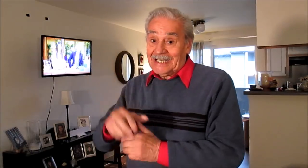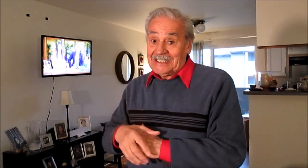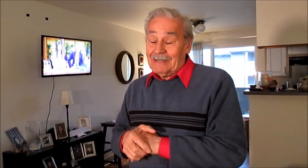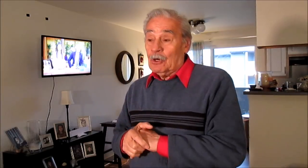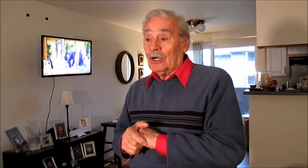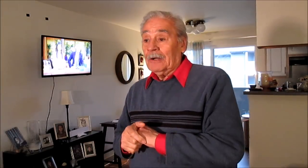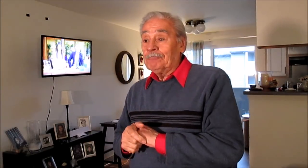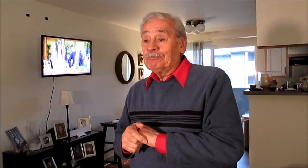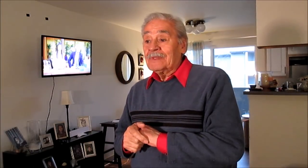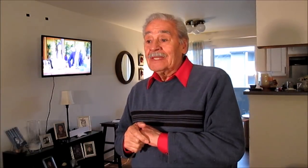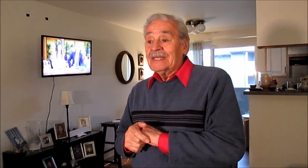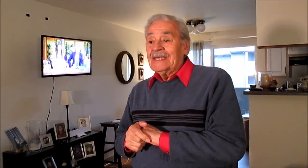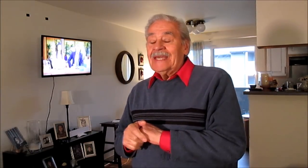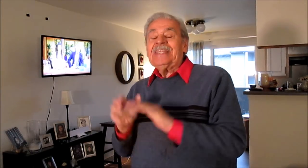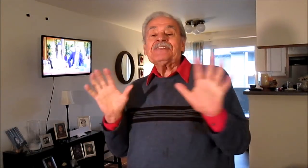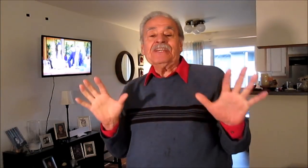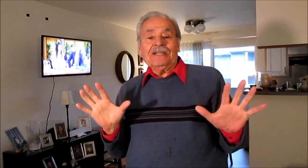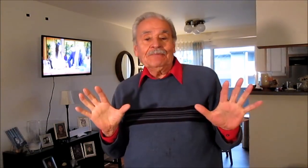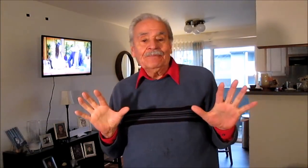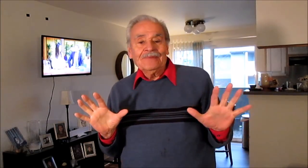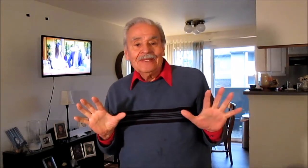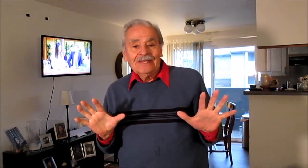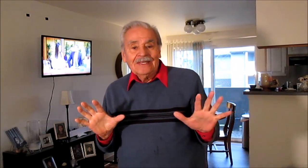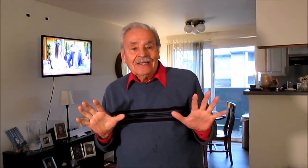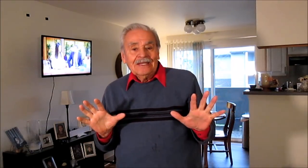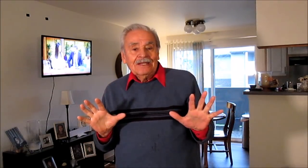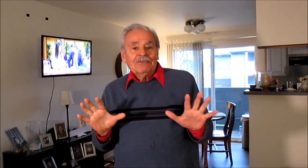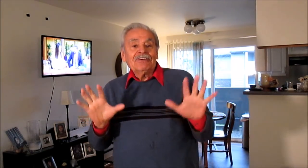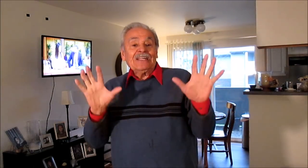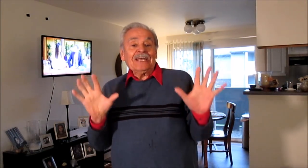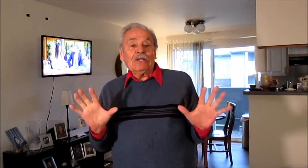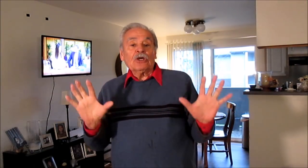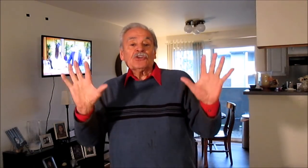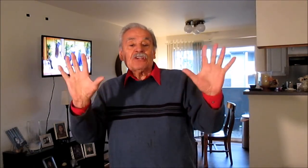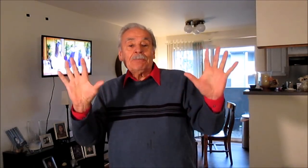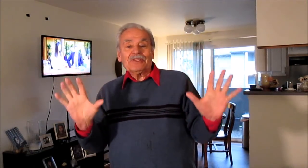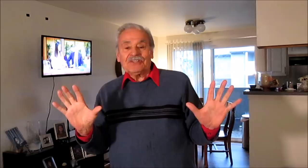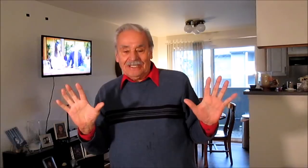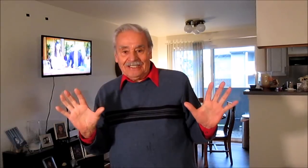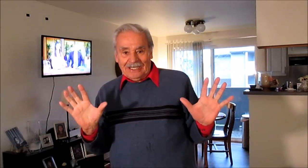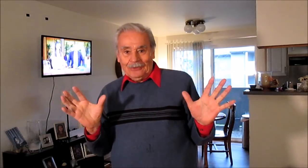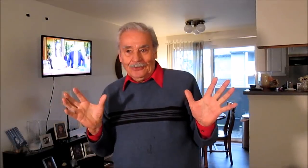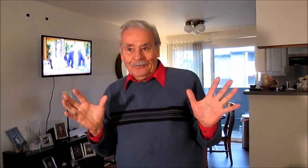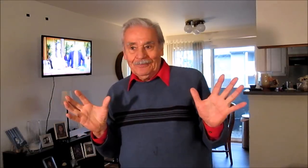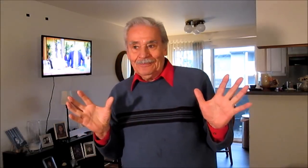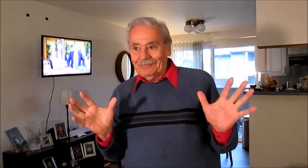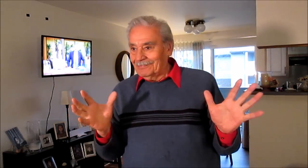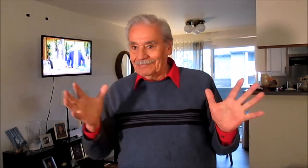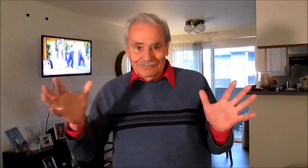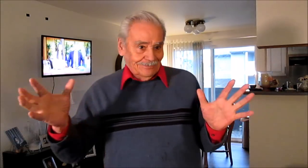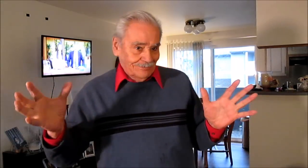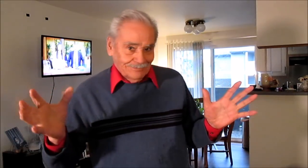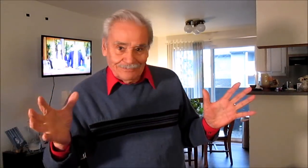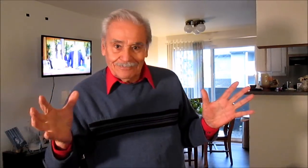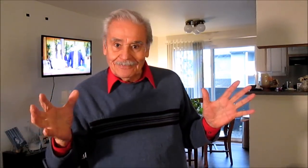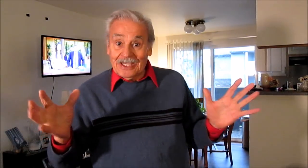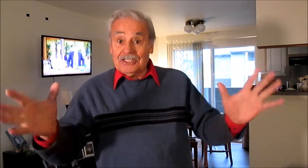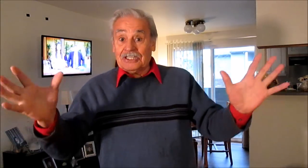calle la boca. Es decir, frente a lo que nos ha presentado este